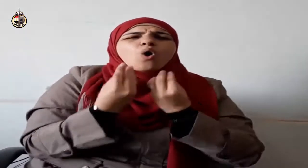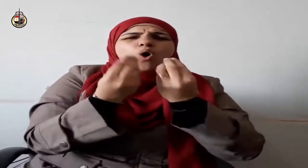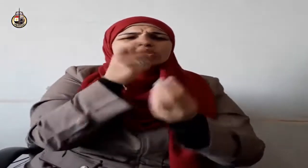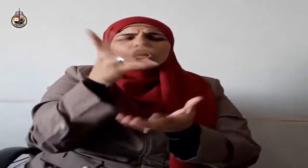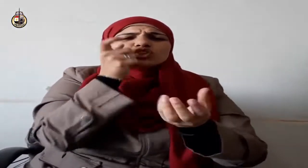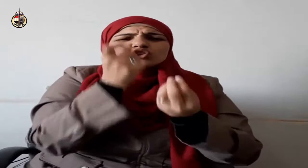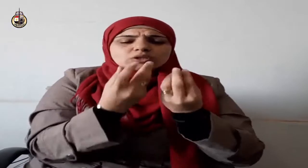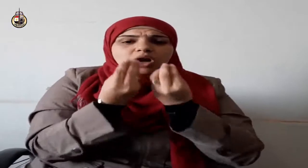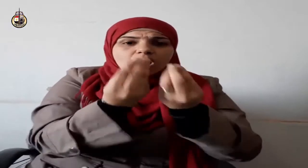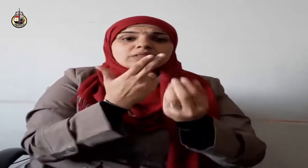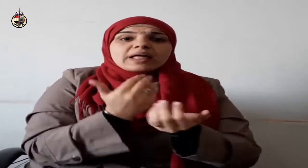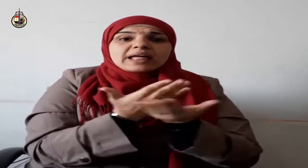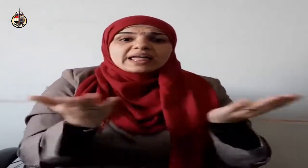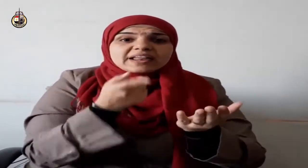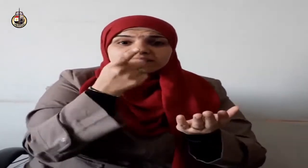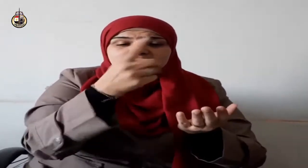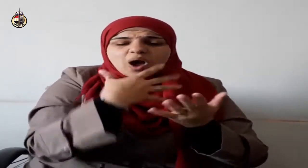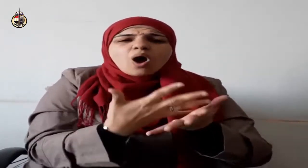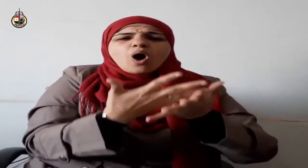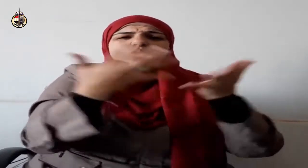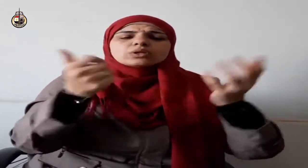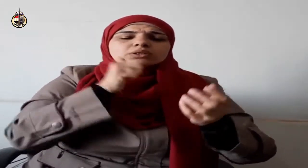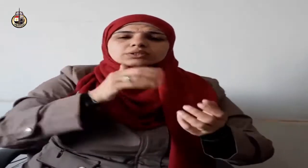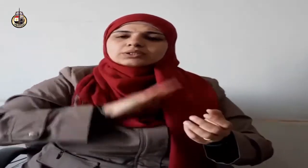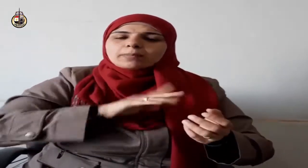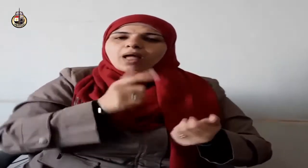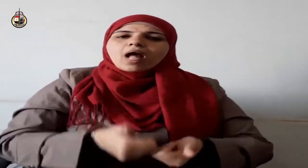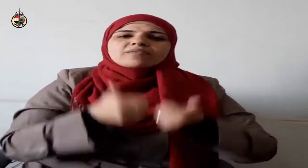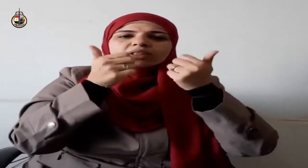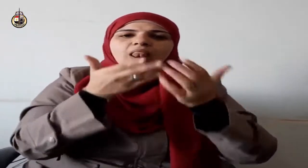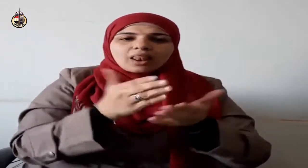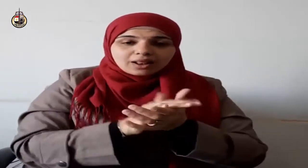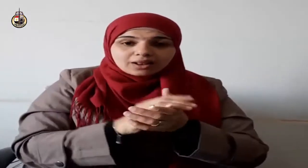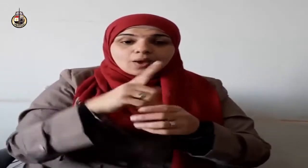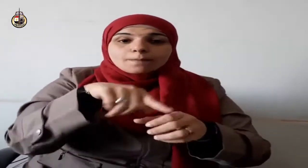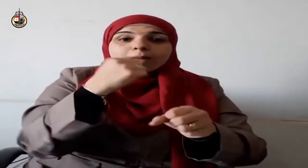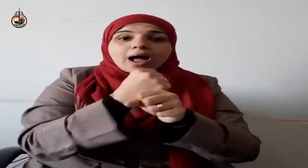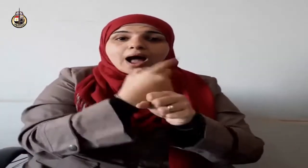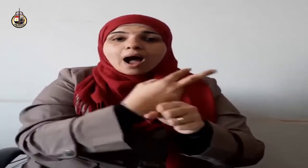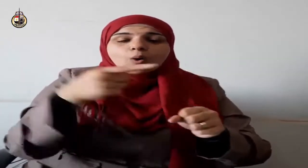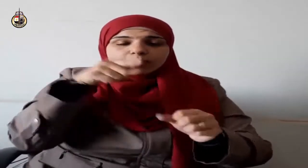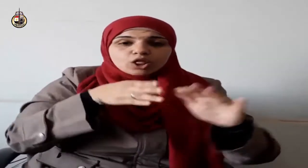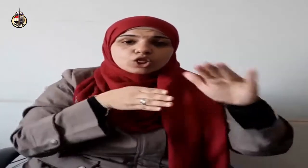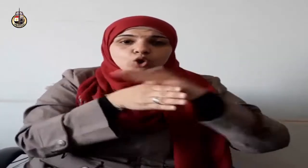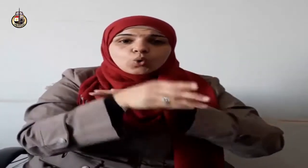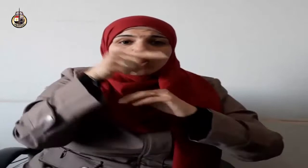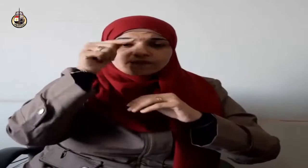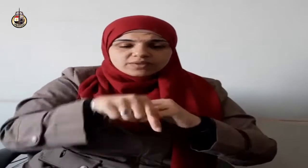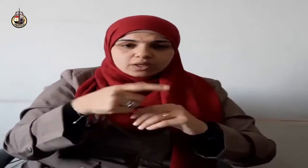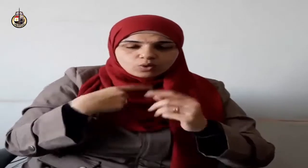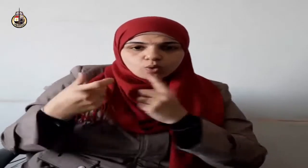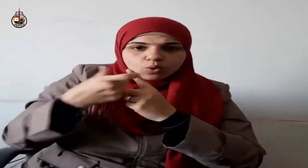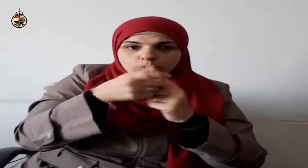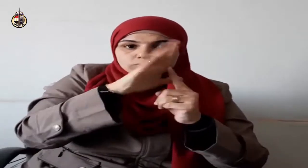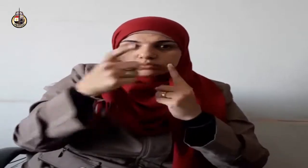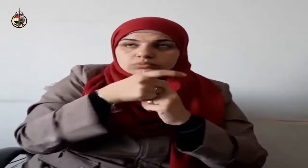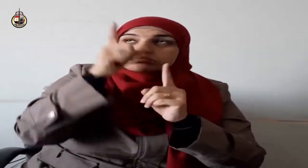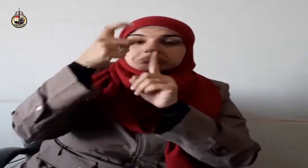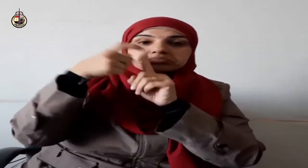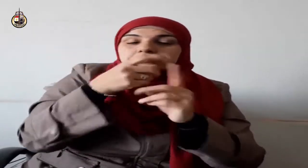والجوارح عن الهلع ويتحقق الصبر بمجاهدة النفس وهو خير عطاء